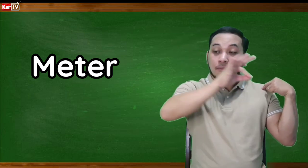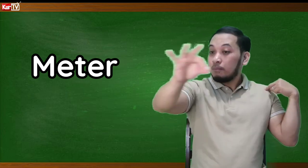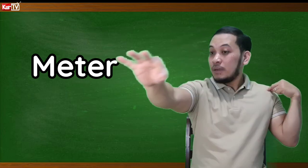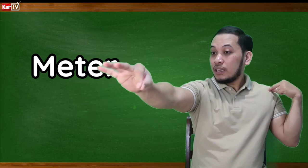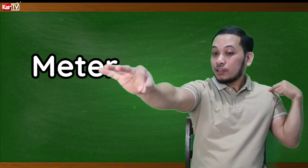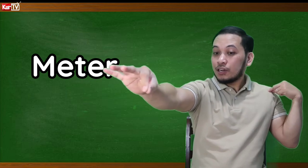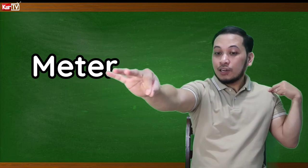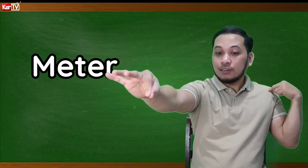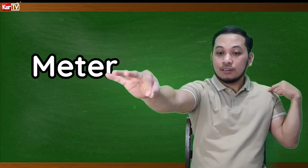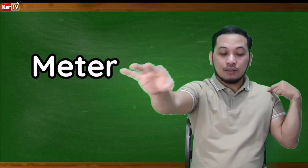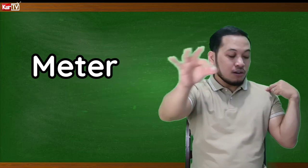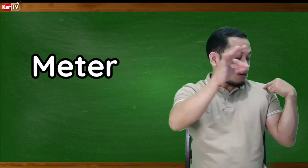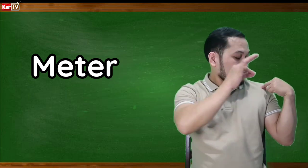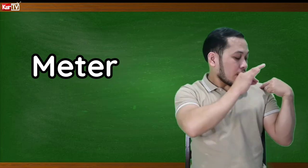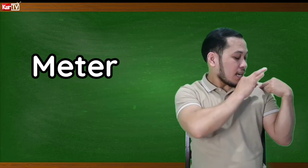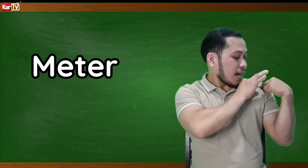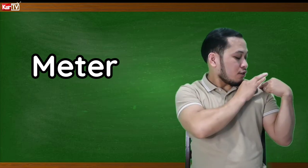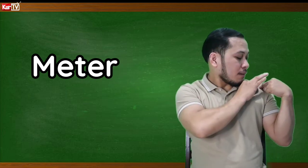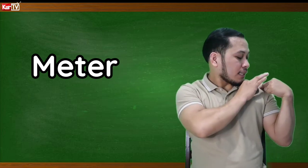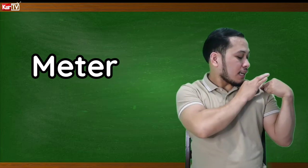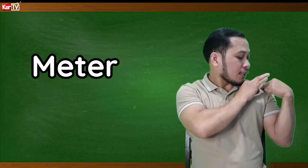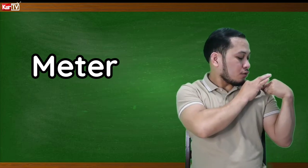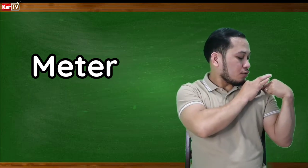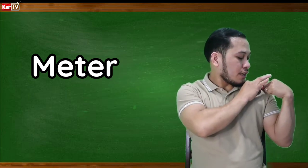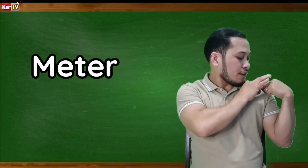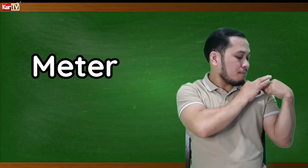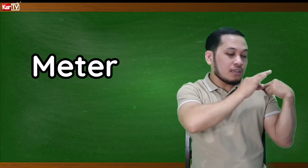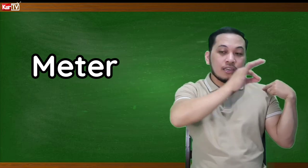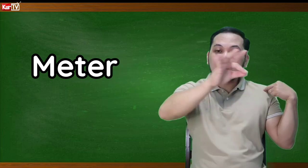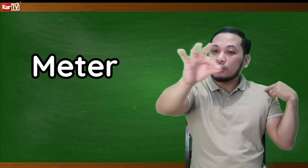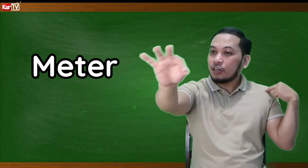Meter. So, kailangan yung mata nakasunod din. Meter.